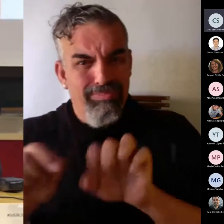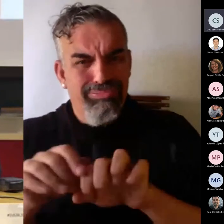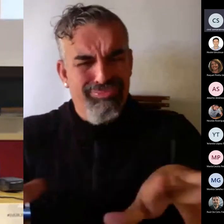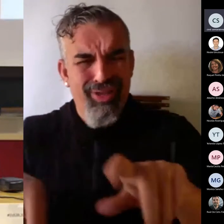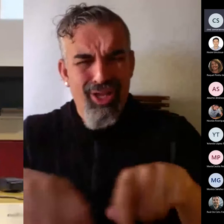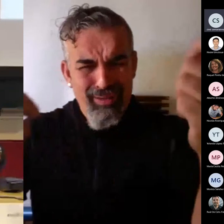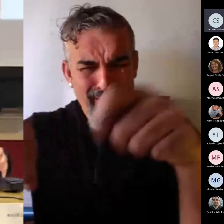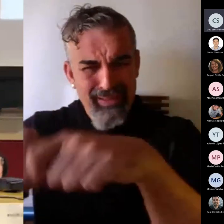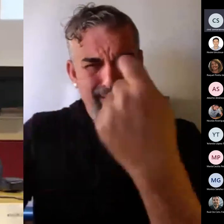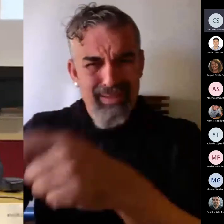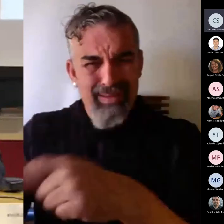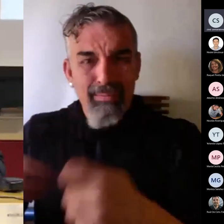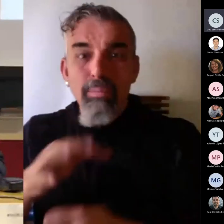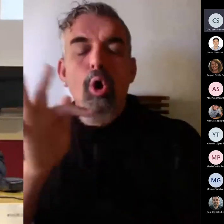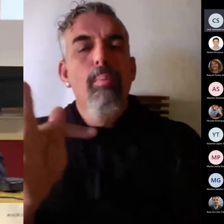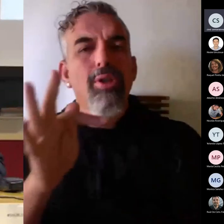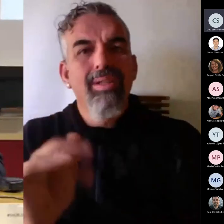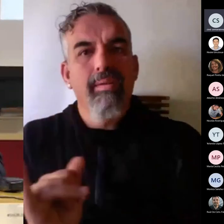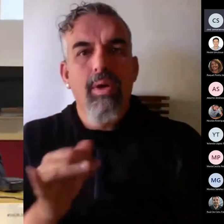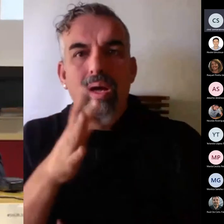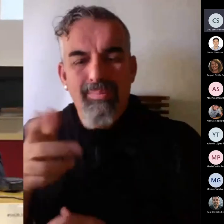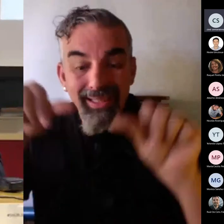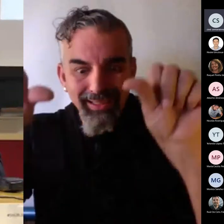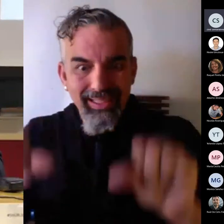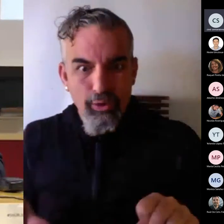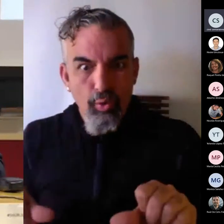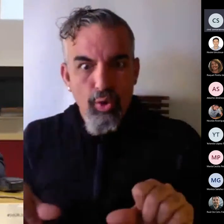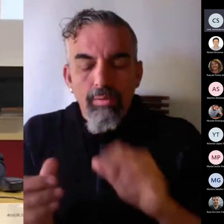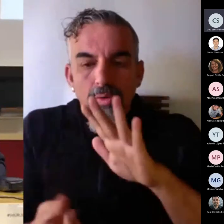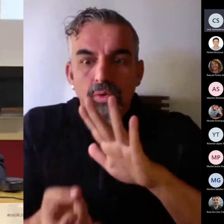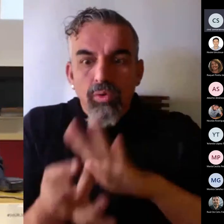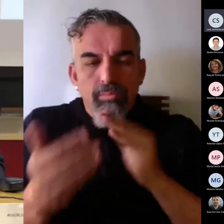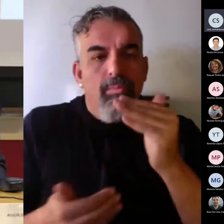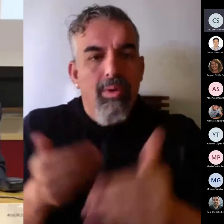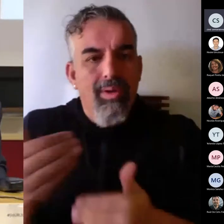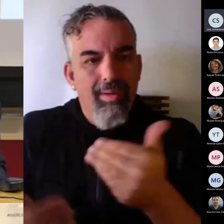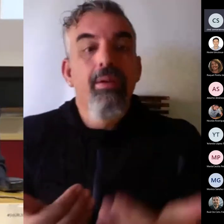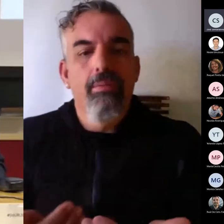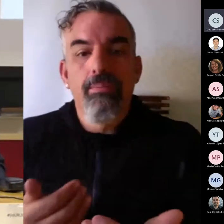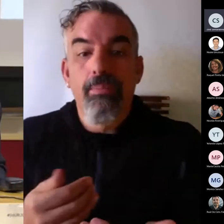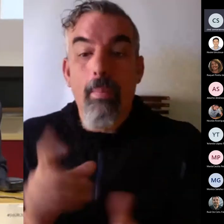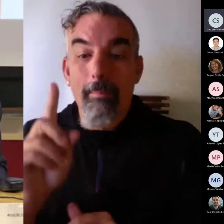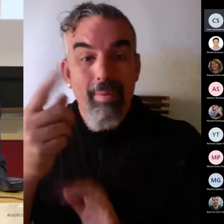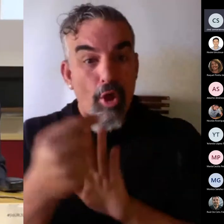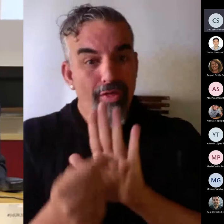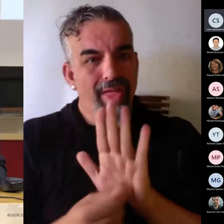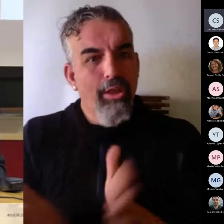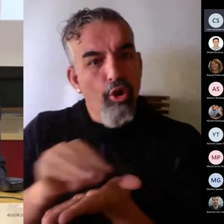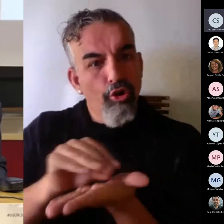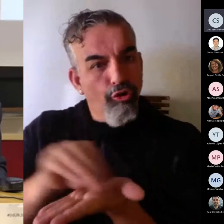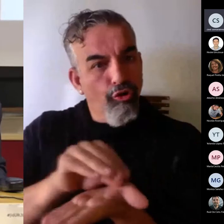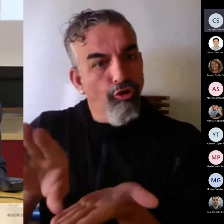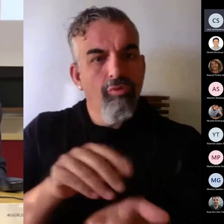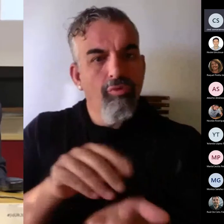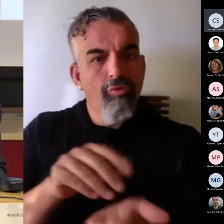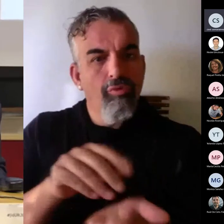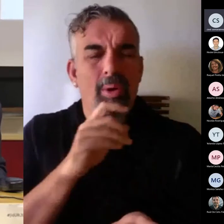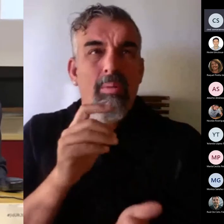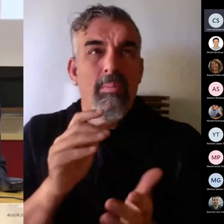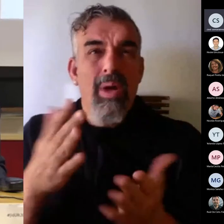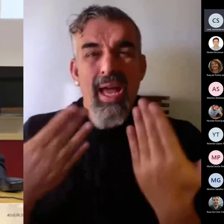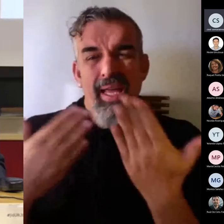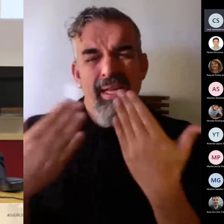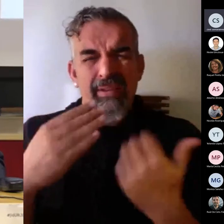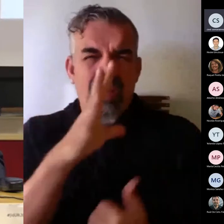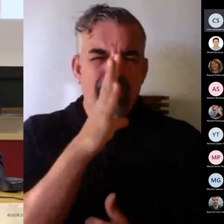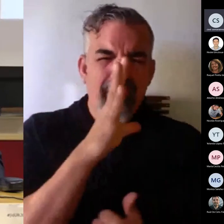habíamos empezado a hacer en estos títulos. La toma de datos, estas entrevistas las hicimos en el mes de febrero y marzo,